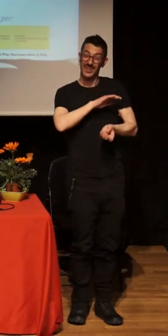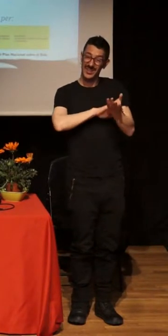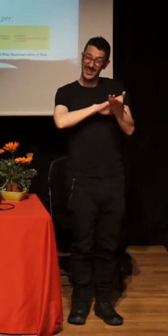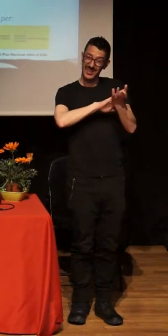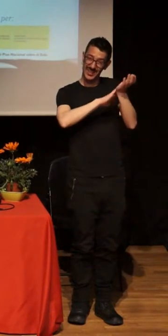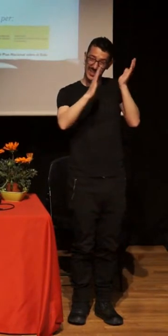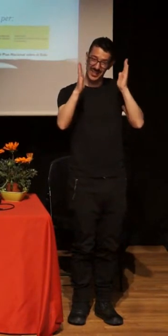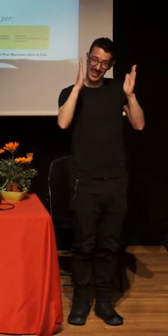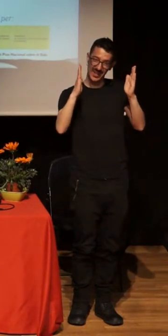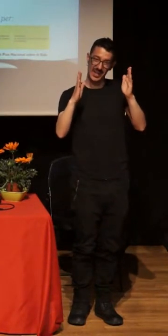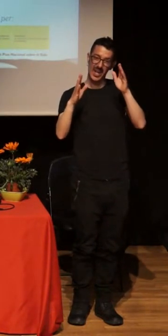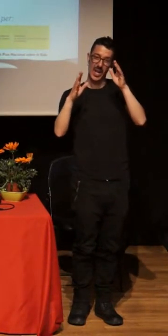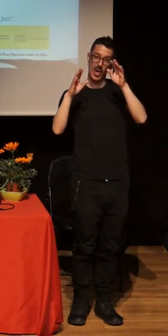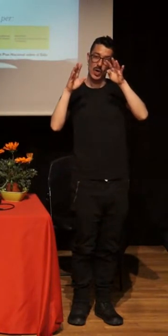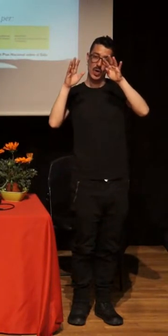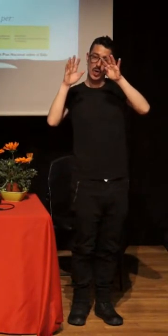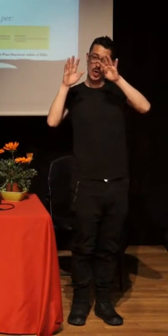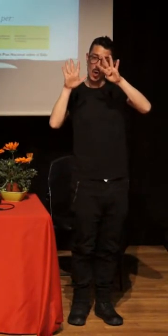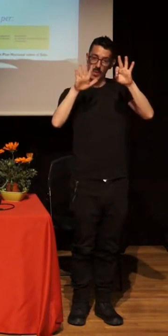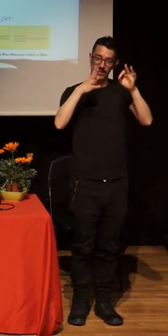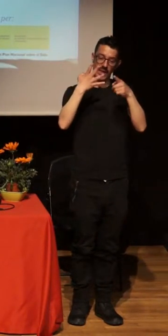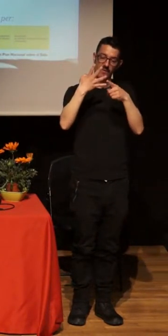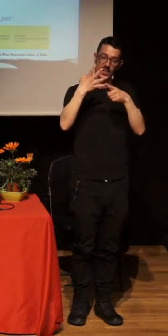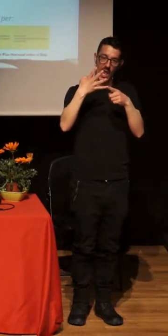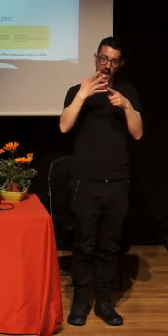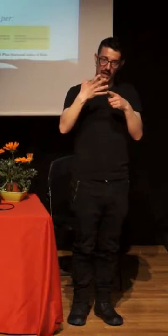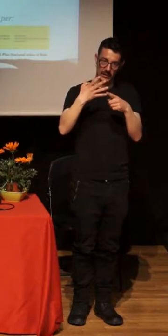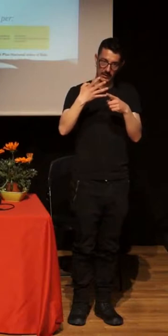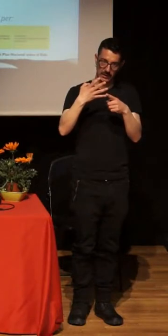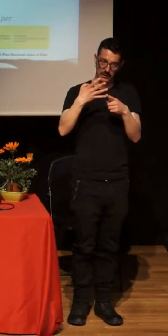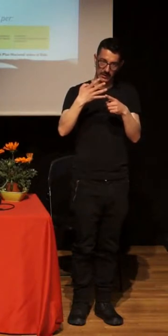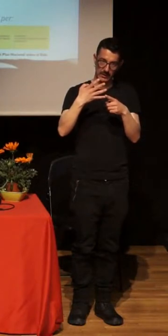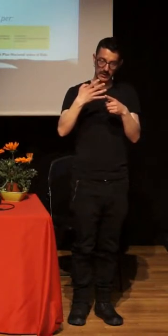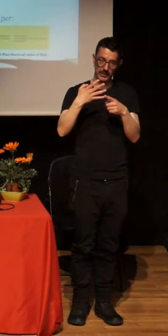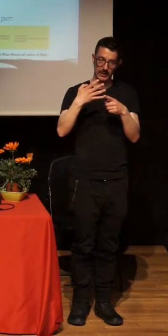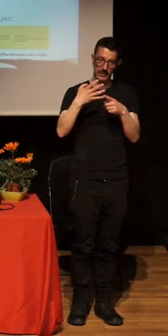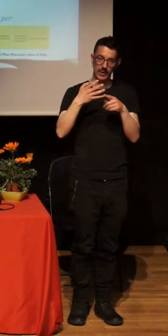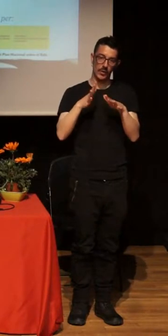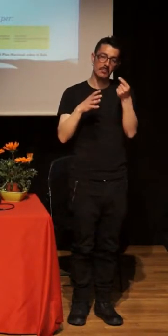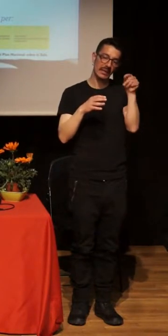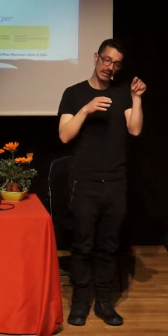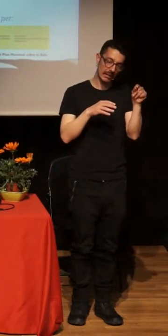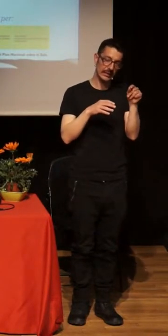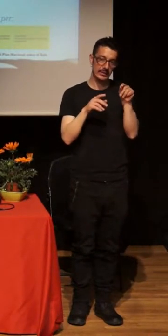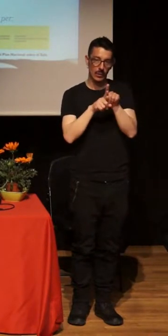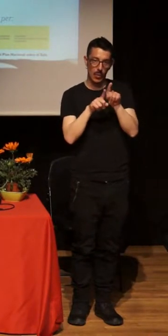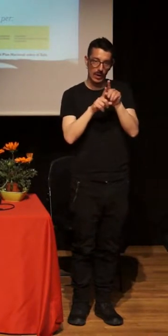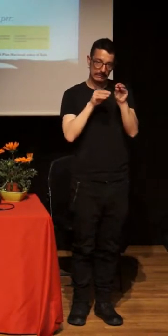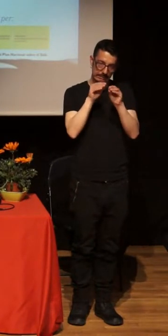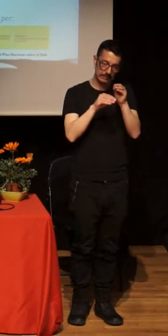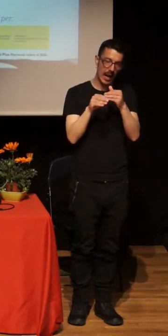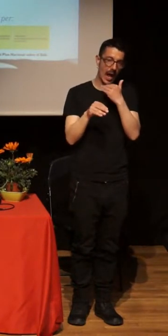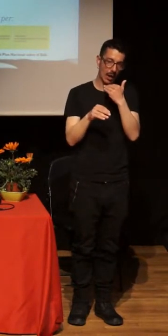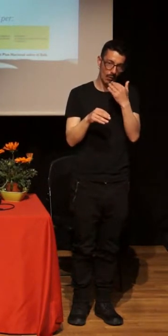todavía tenían… hay que darles algunos matices en cuanto a derechos sexuales y reproductivos, pero si estamos hablando en temas de